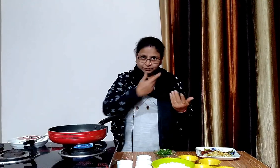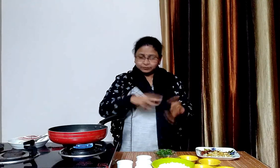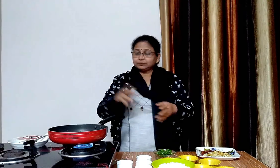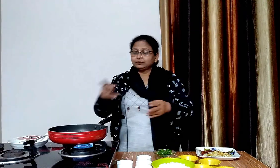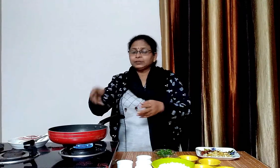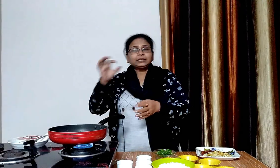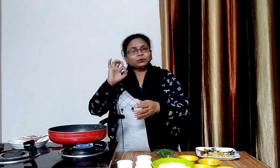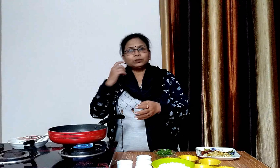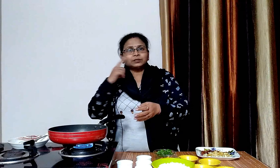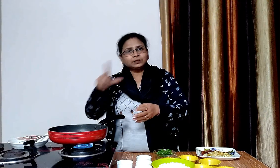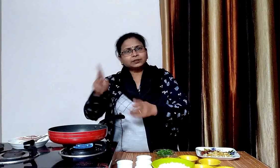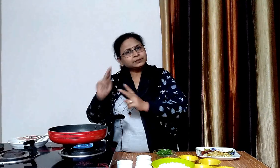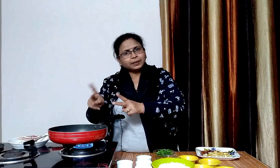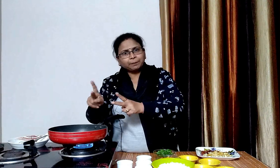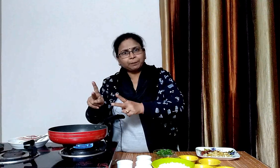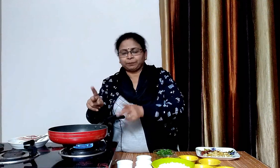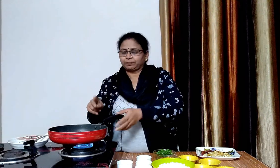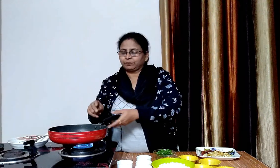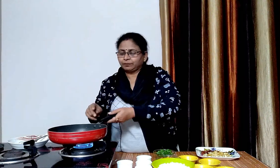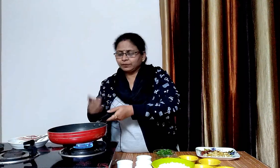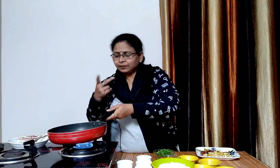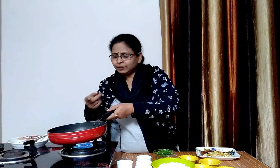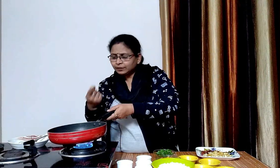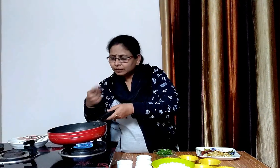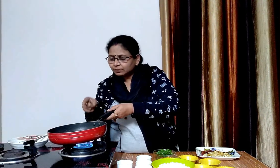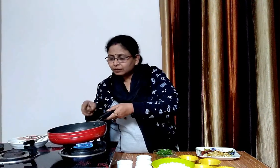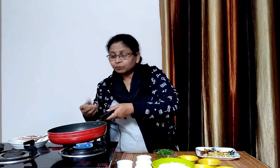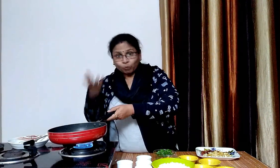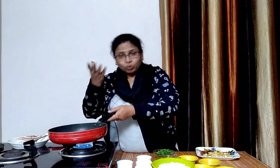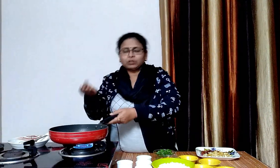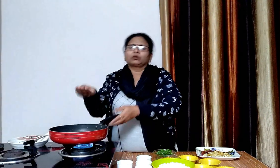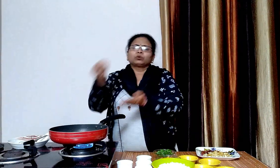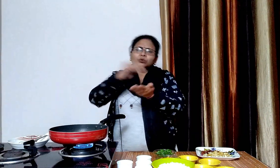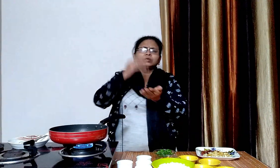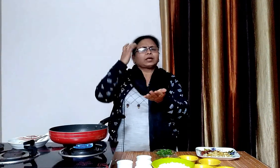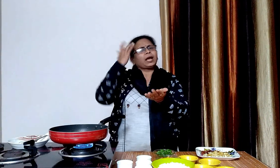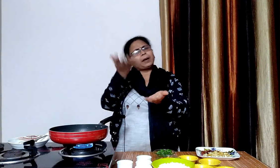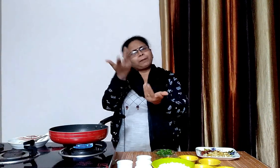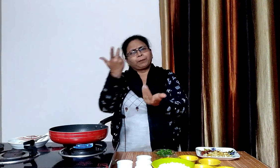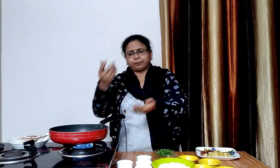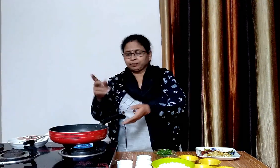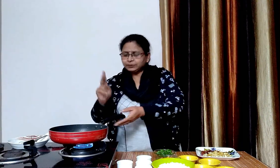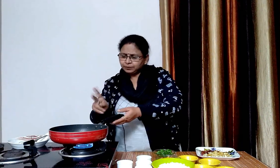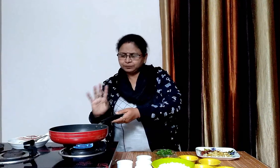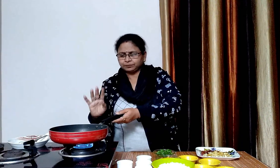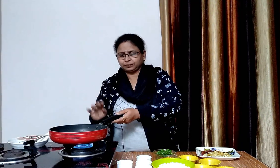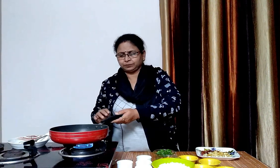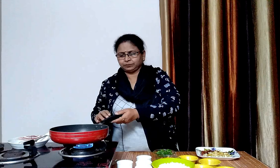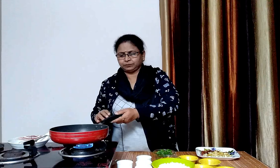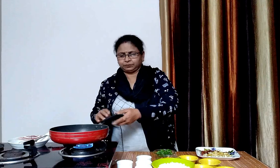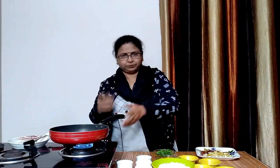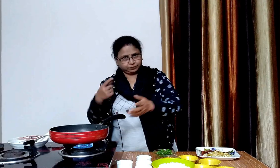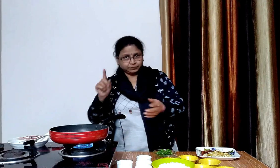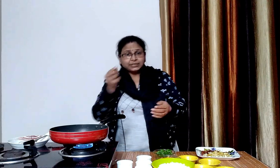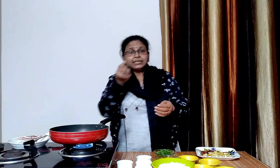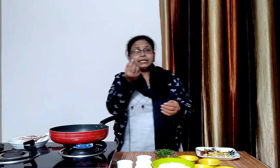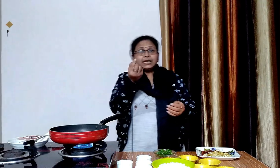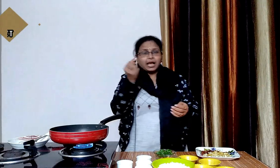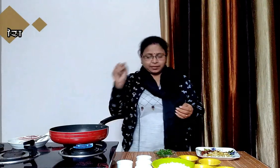अब हम इसी ओयल में किछड़ी बनाना शुरू करते हैं अगर आपको लगे कि ओयल जादा है तो आप अपने अनुसार कम कर सकते हैं अब इसमें एक चमल